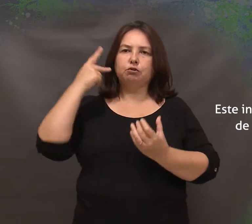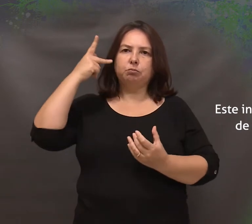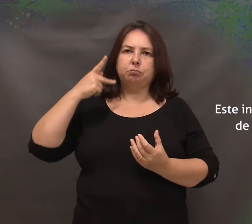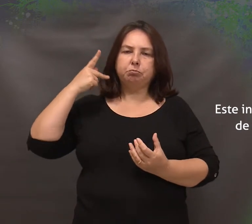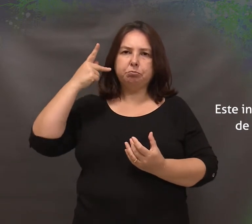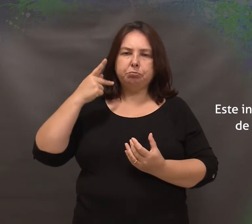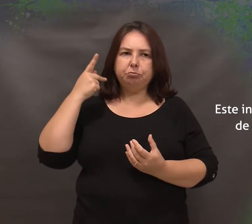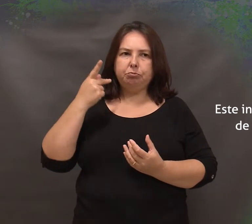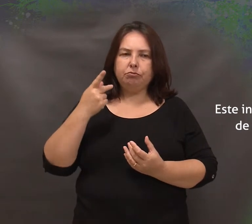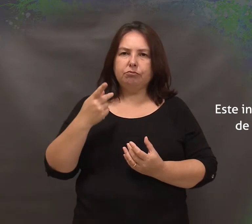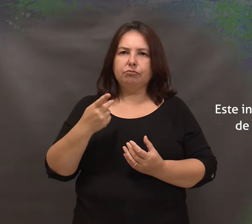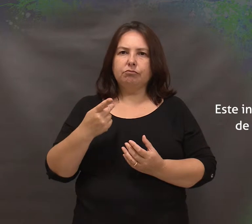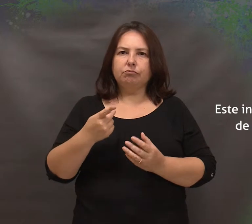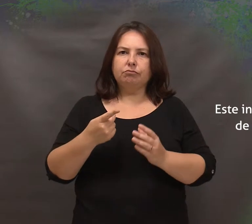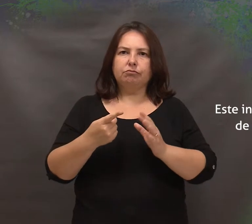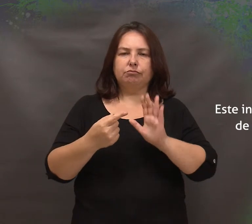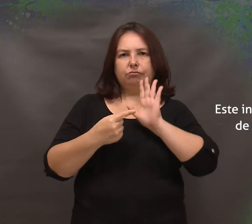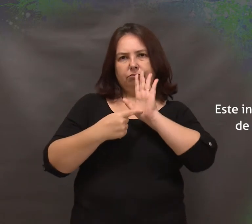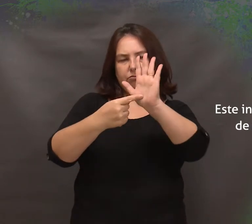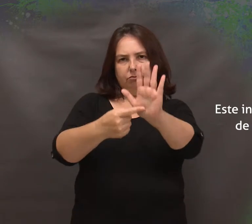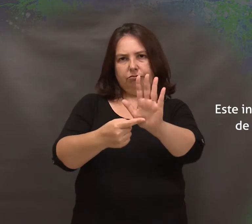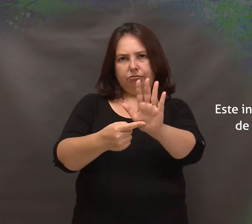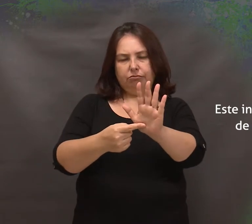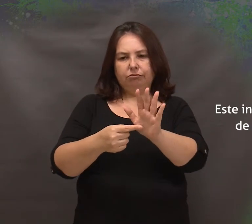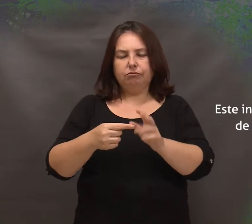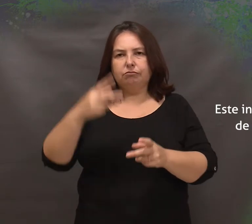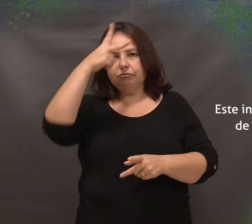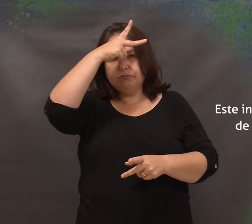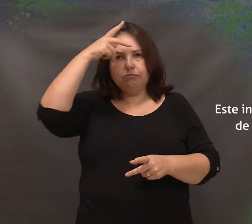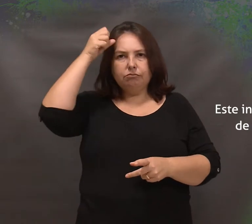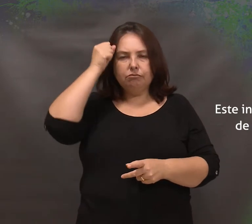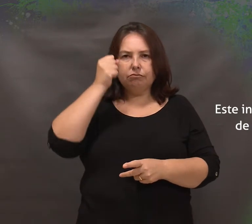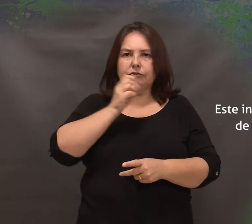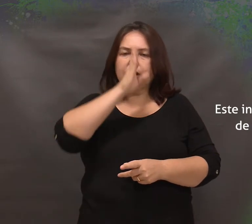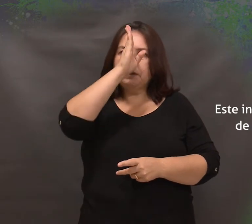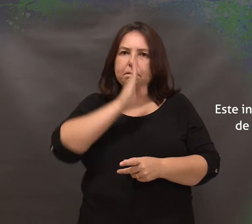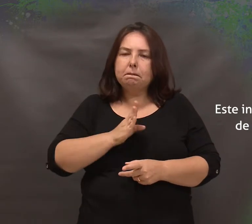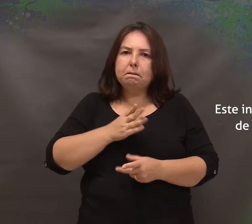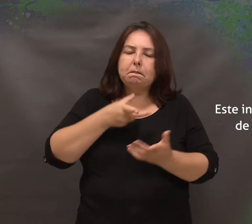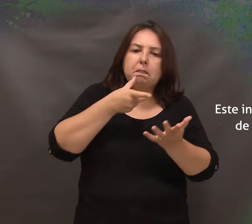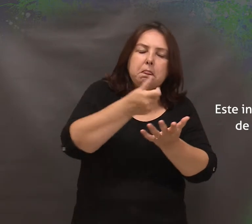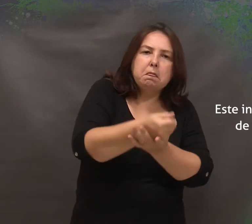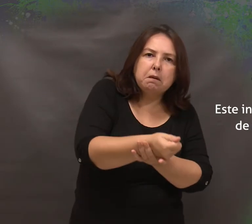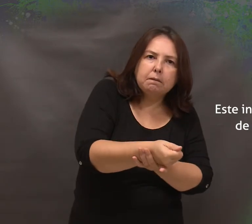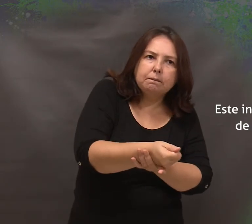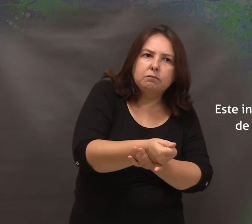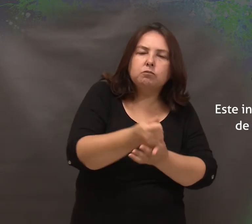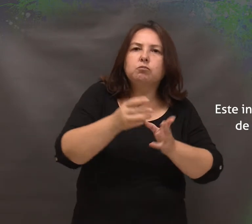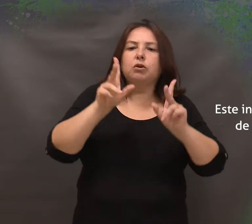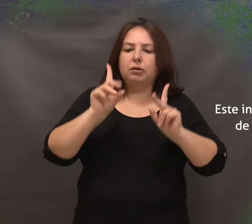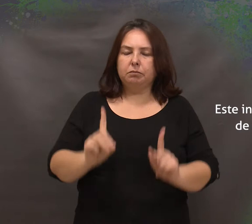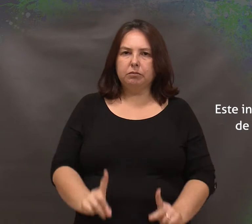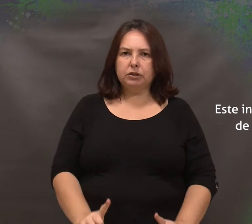Este instituiu, no âmbito municipal de Santa Maria, a meia-entrada para deficientes físicos em